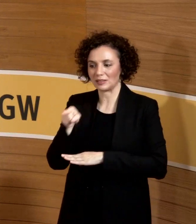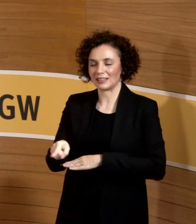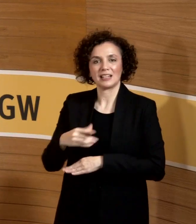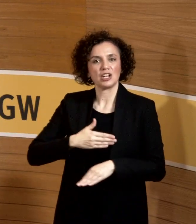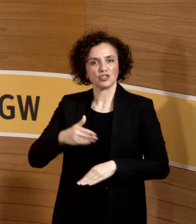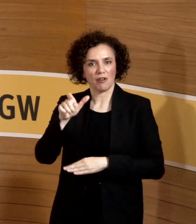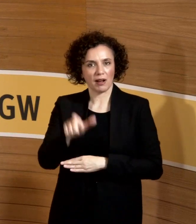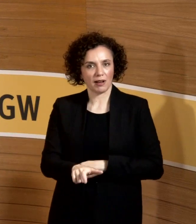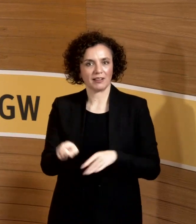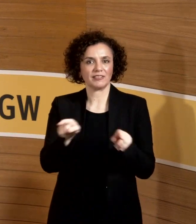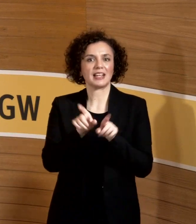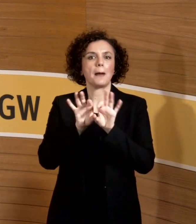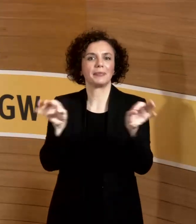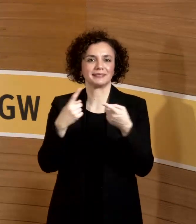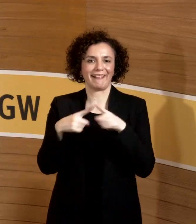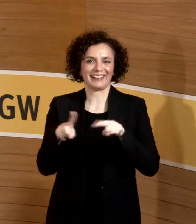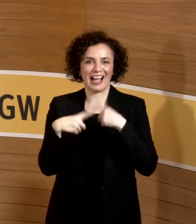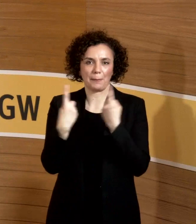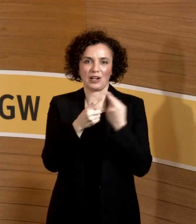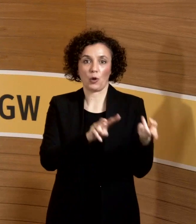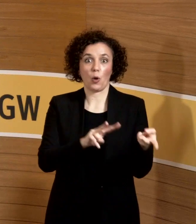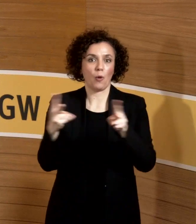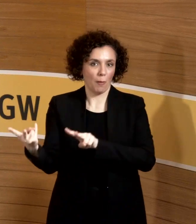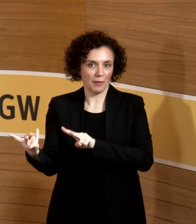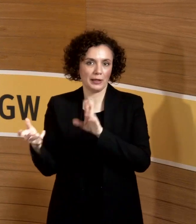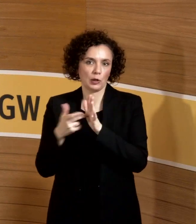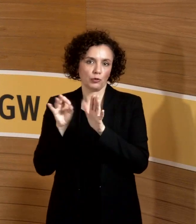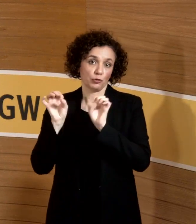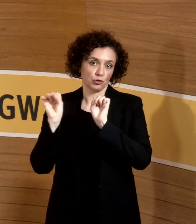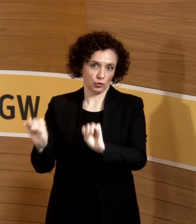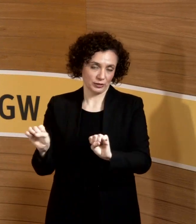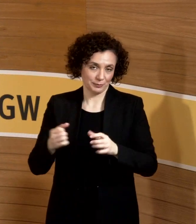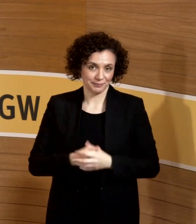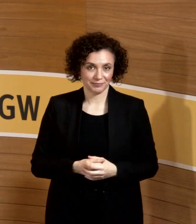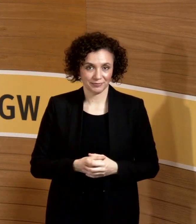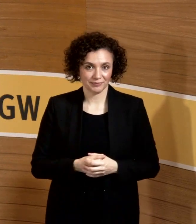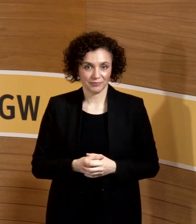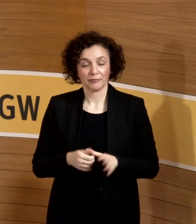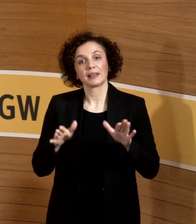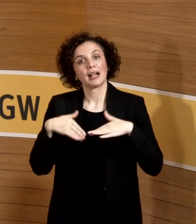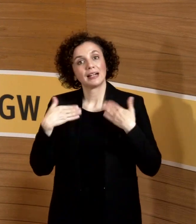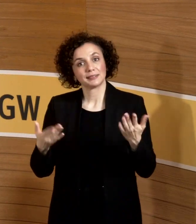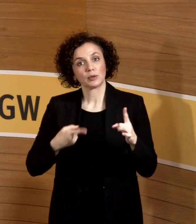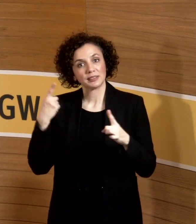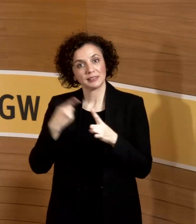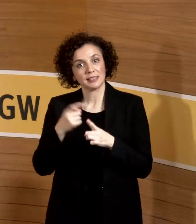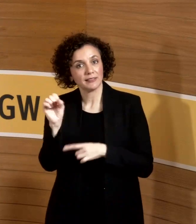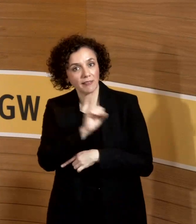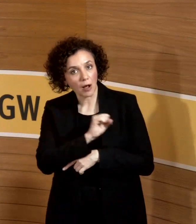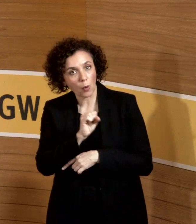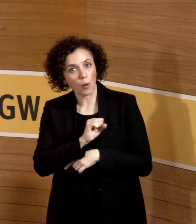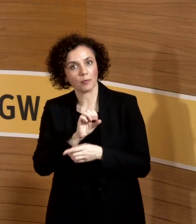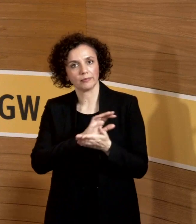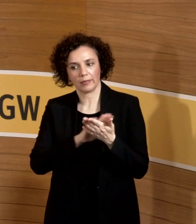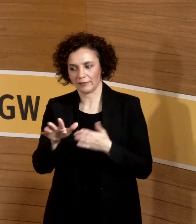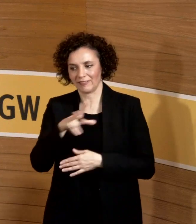Schrägstrich Versetzung der Schwangeren in einen anderen Bereich. Das Ganze ist eigentlich nur gedacht, um zu warten, ob dieser